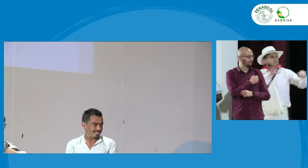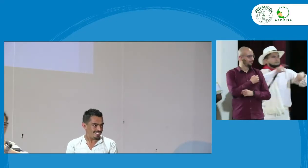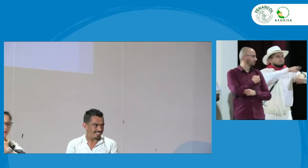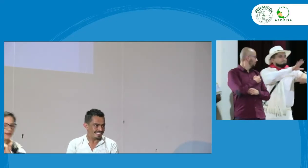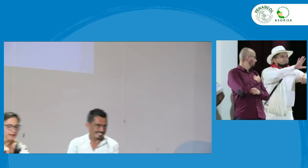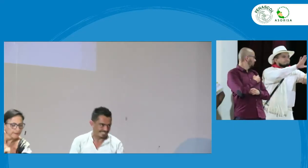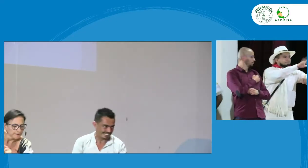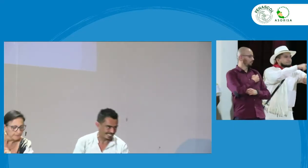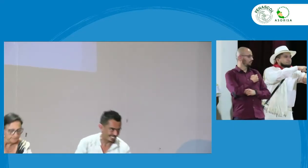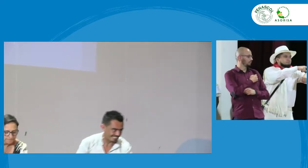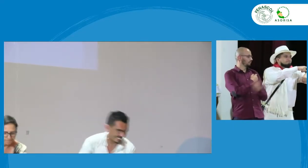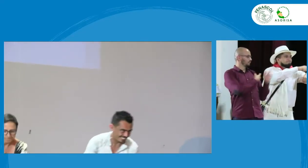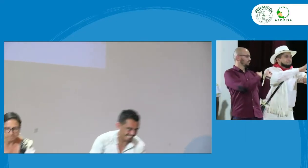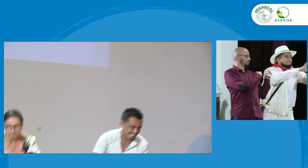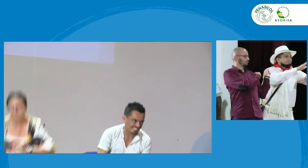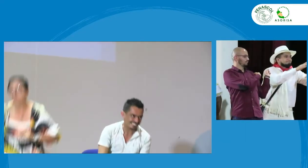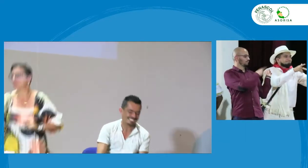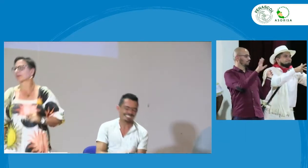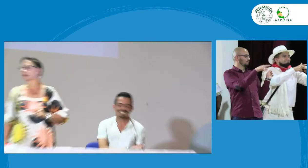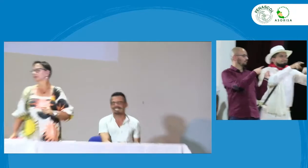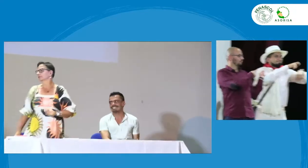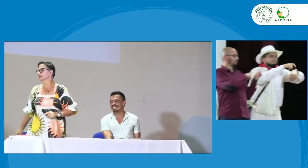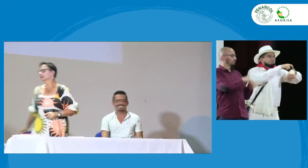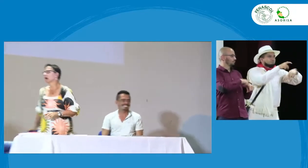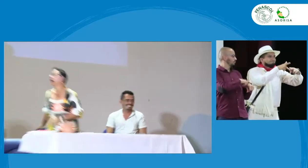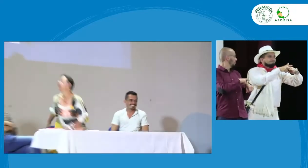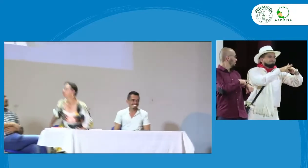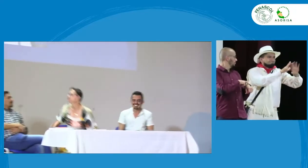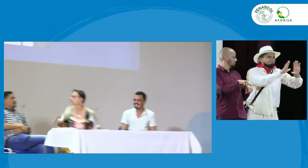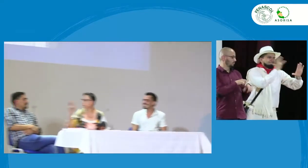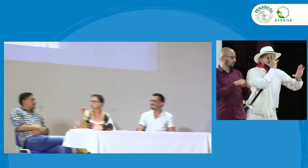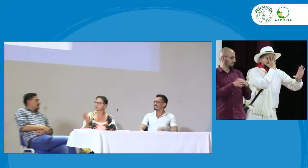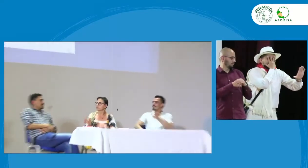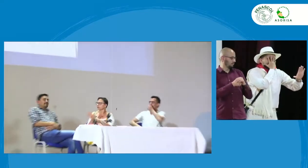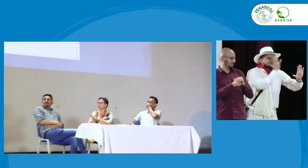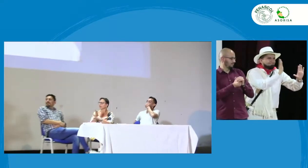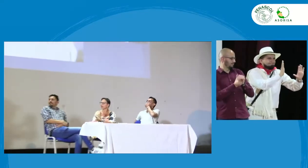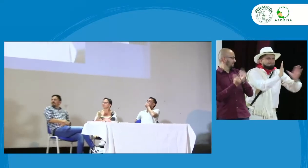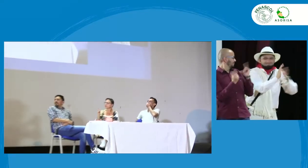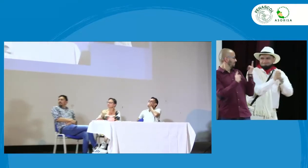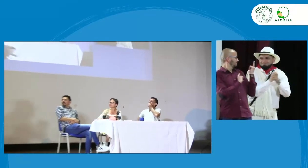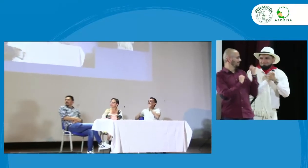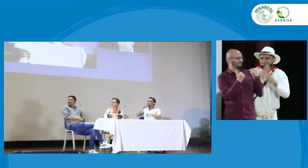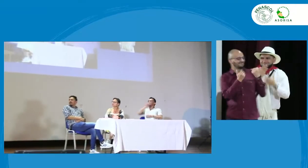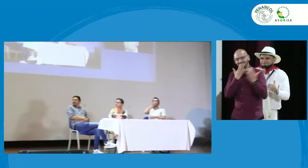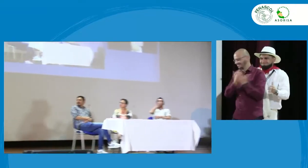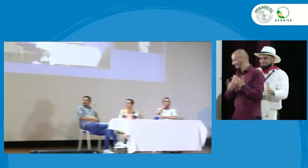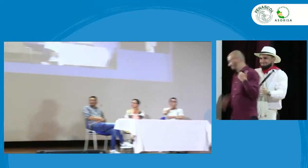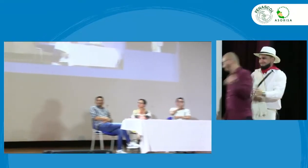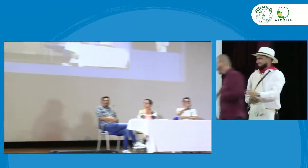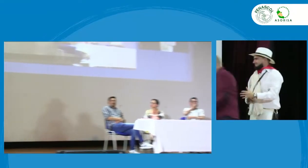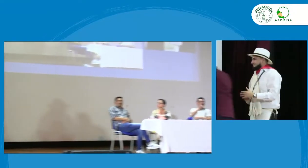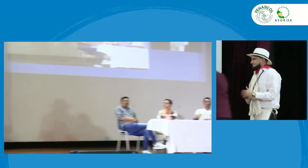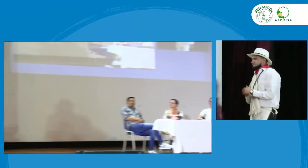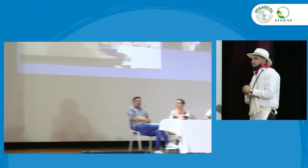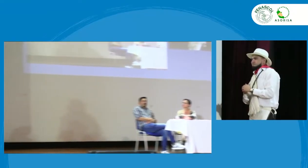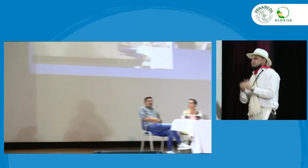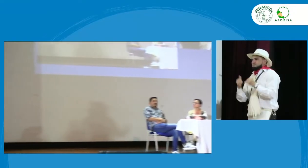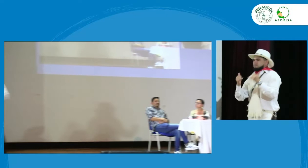quería agregar algo más ah bueno disculpa hay problema Marlene es que no tenemos